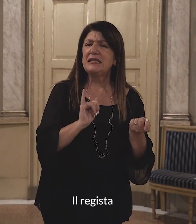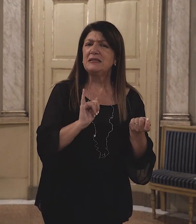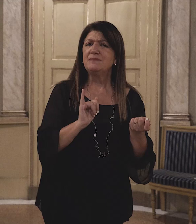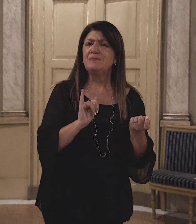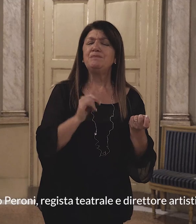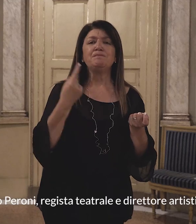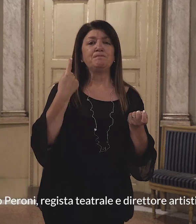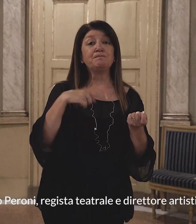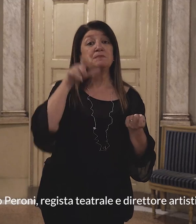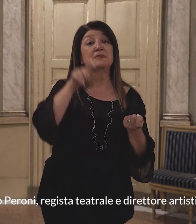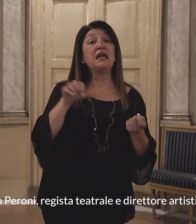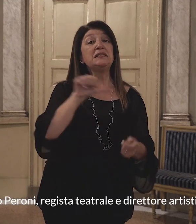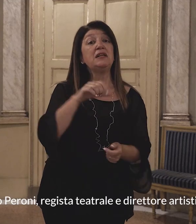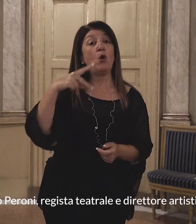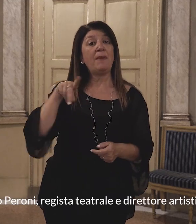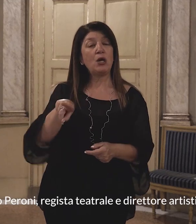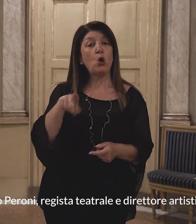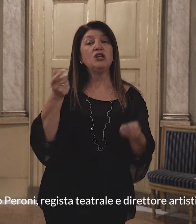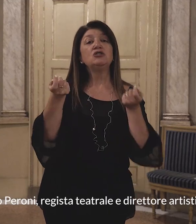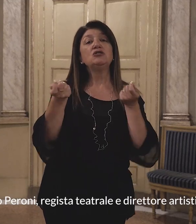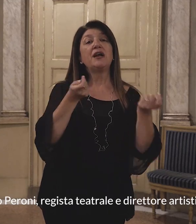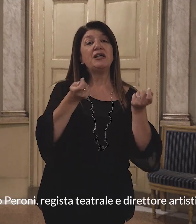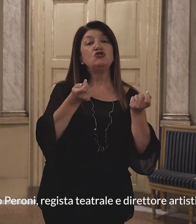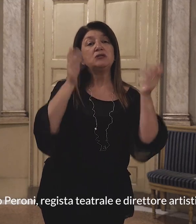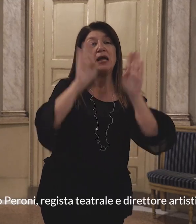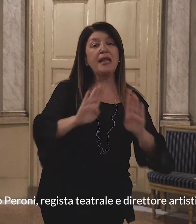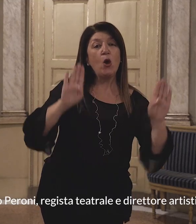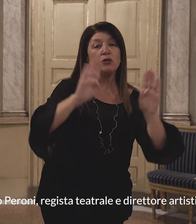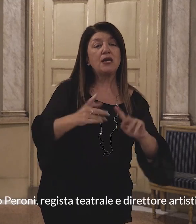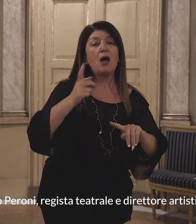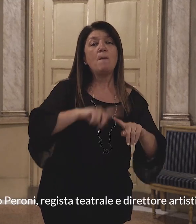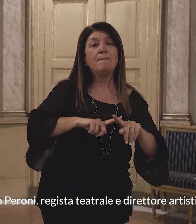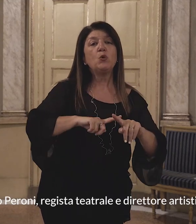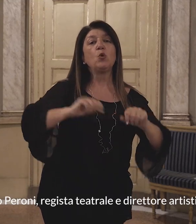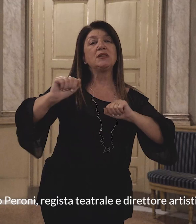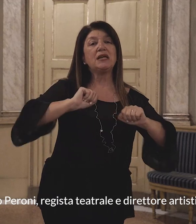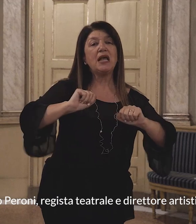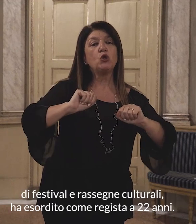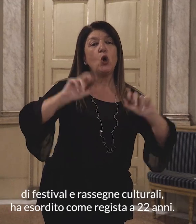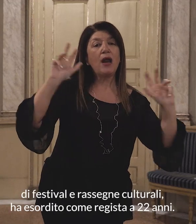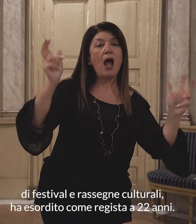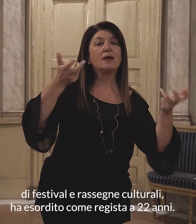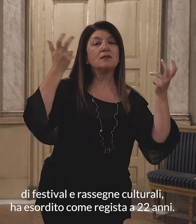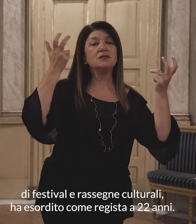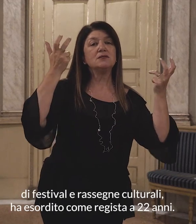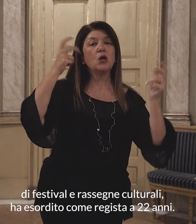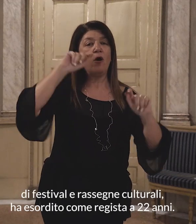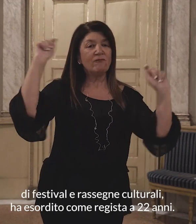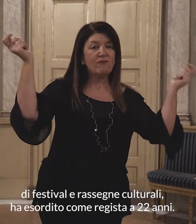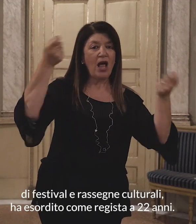Silvio Peroni, regista teatrale e direttore artistico di Festival e Rassegne Culturali, ha esordito come